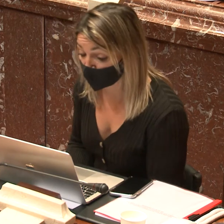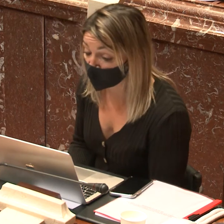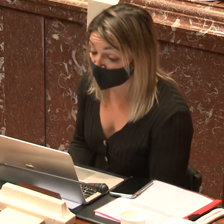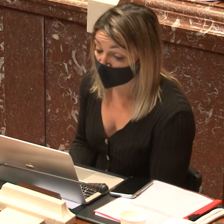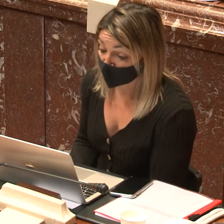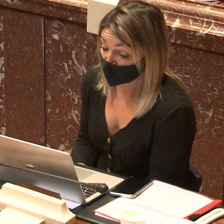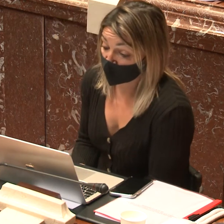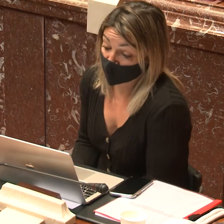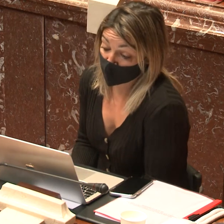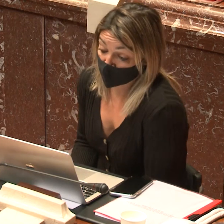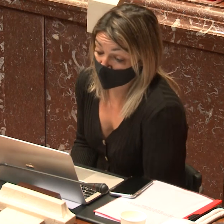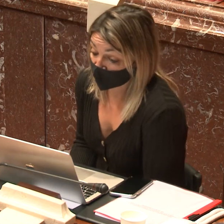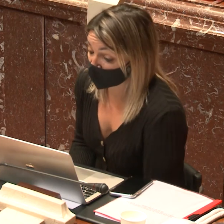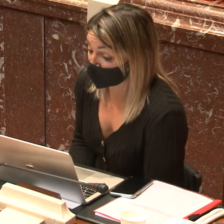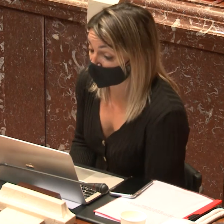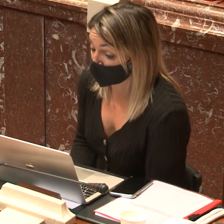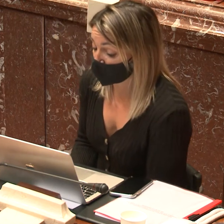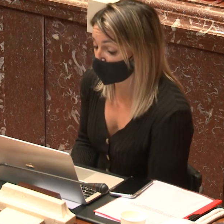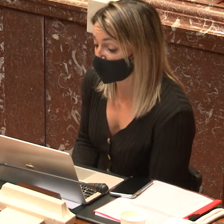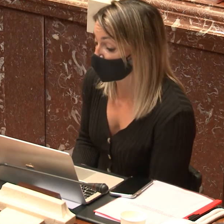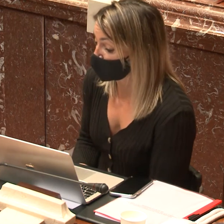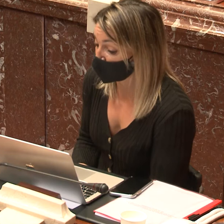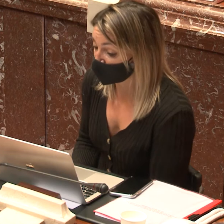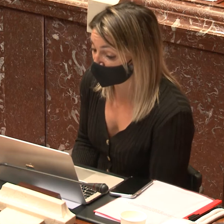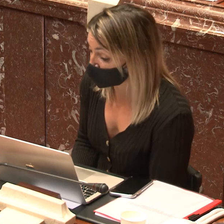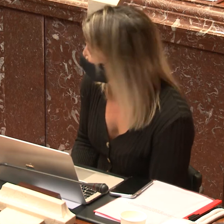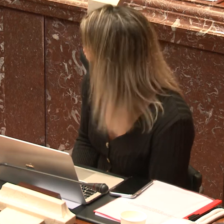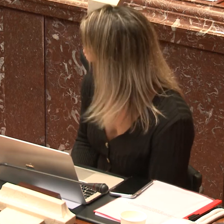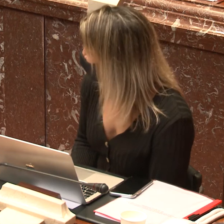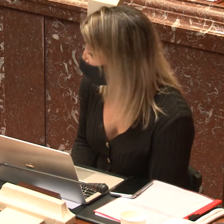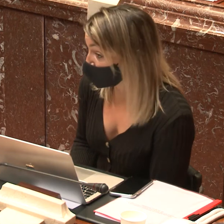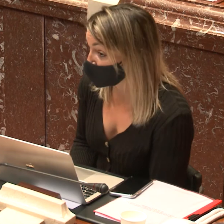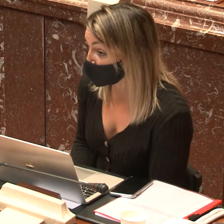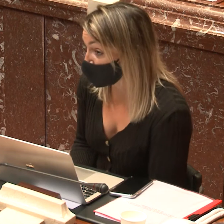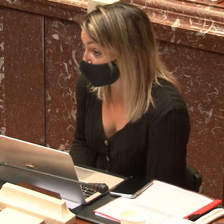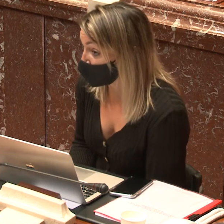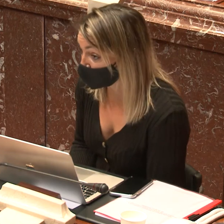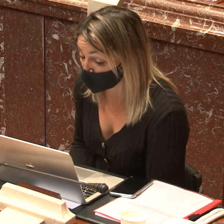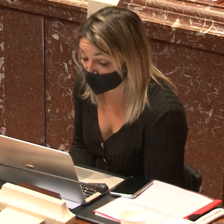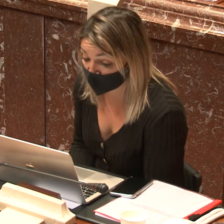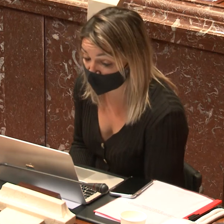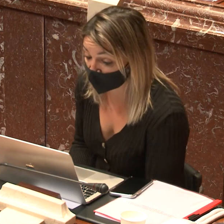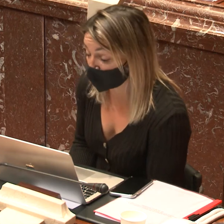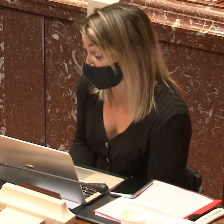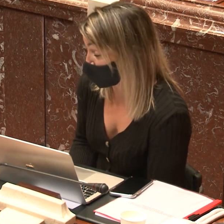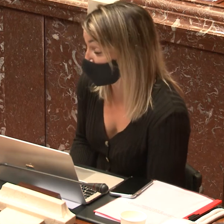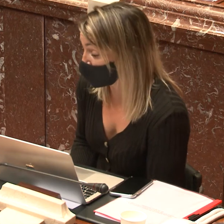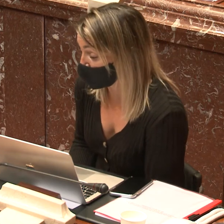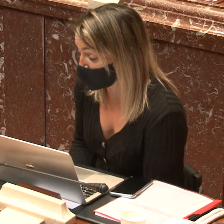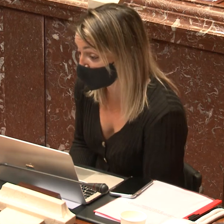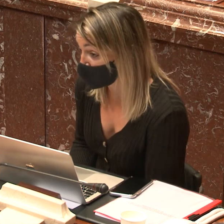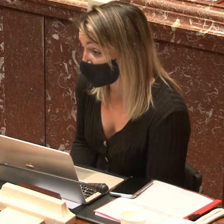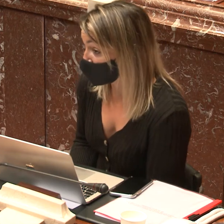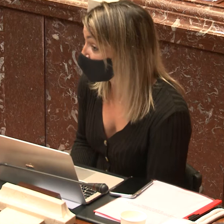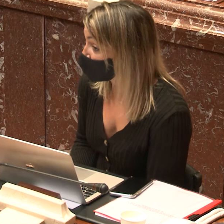has comentado tú, es la que parte de una situación de desventaja. El acceso a la información hoy es día, cada